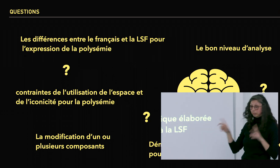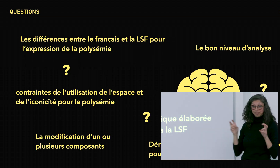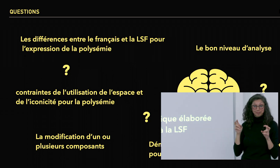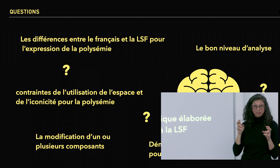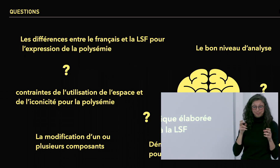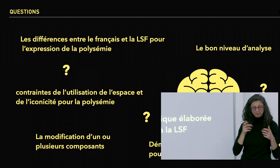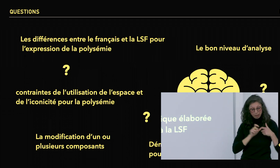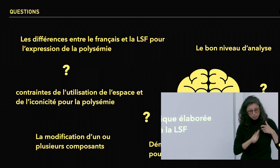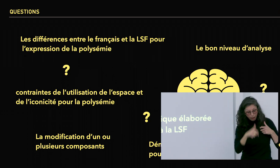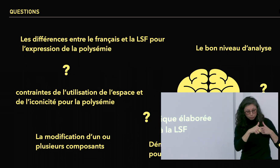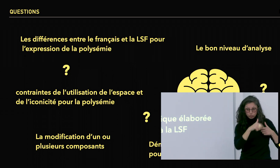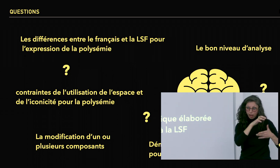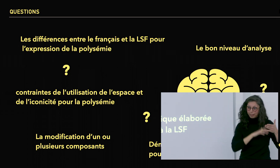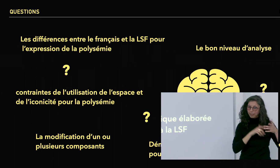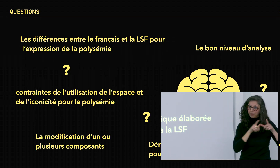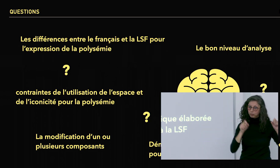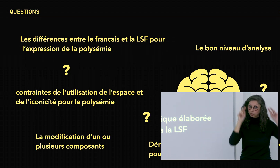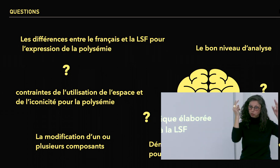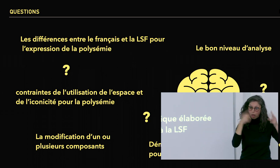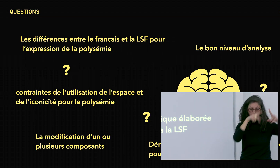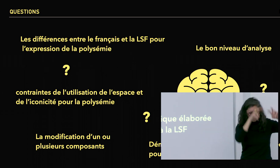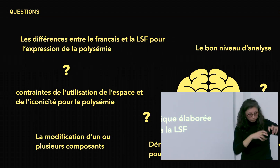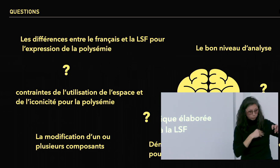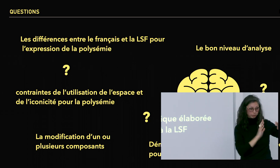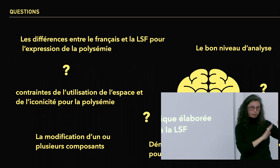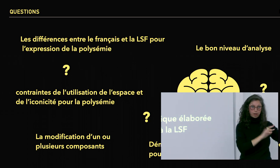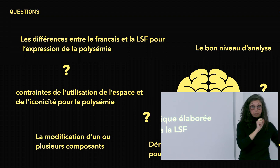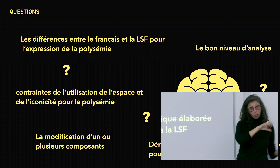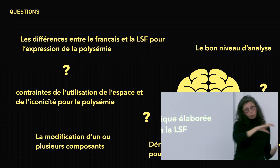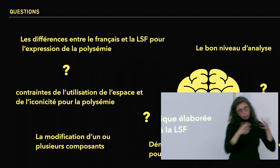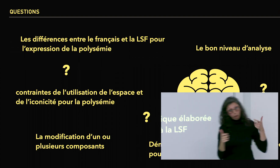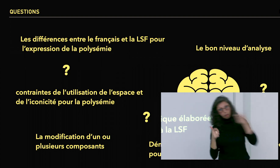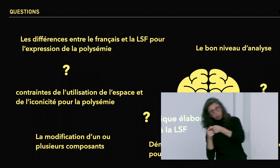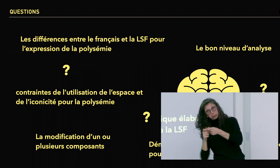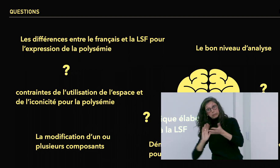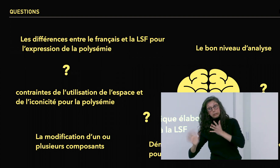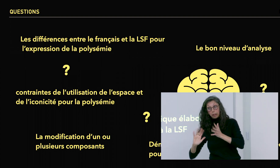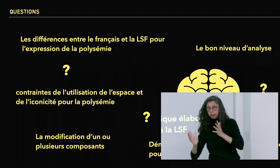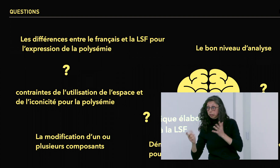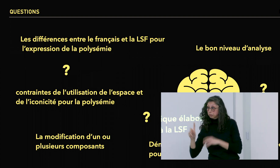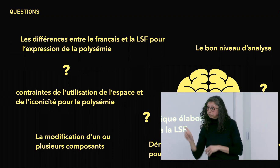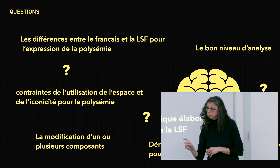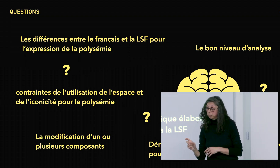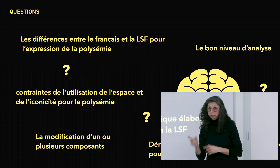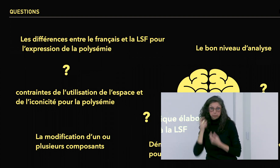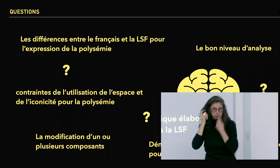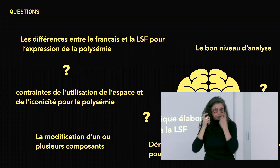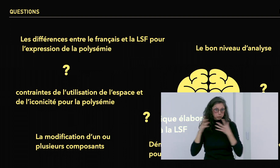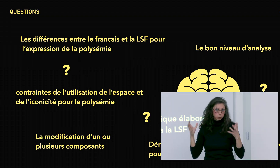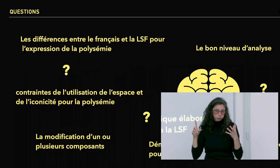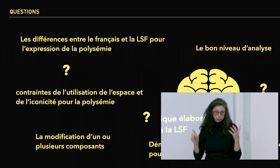Finalement, est-ce que dans la polysémie, il y a la modification d'un ou de plusieurs composants ? Et enfin,